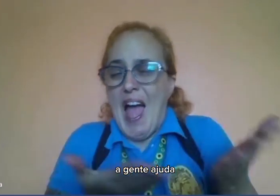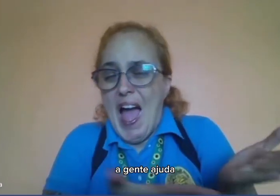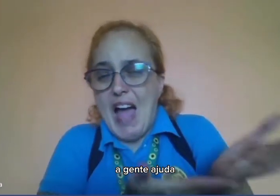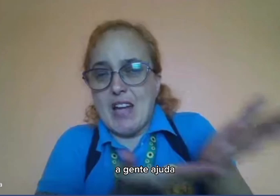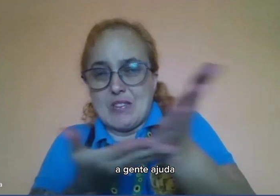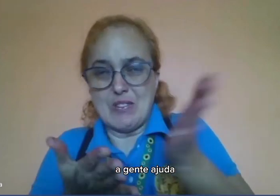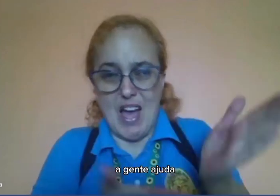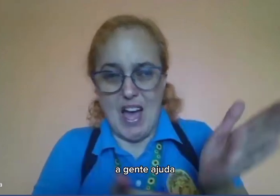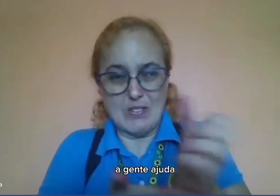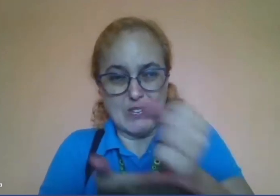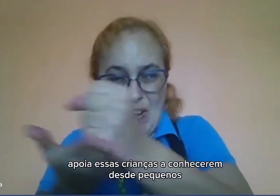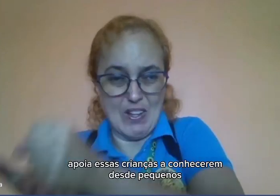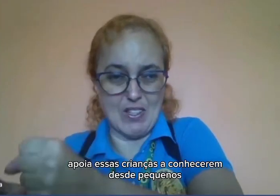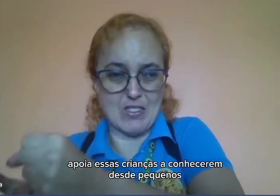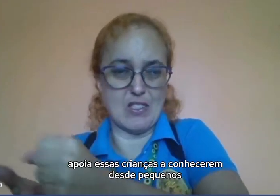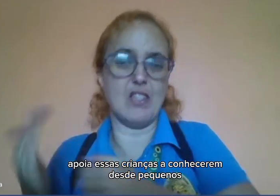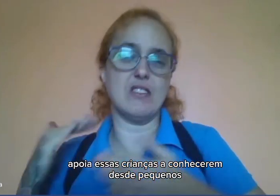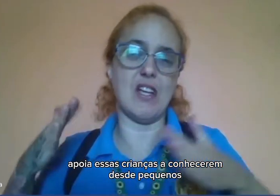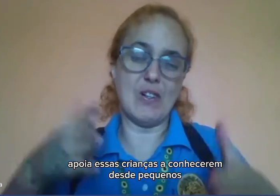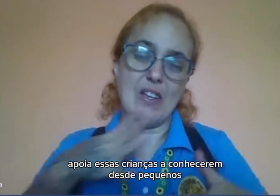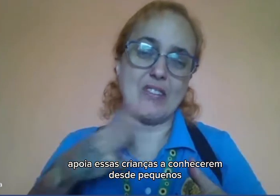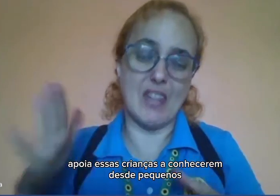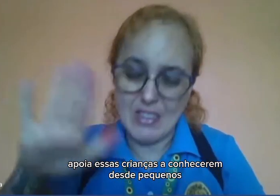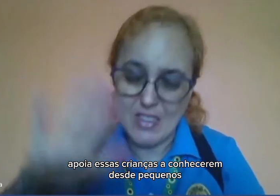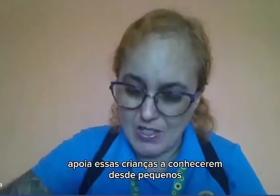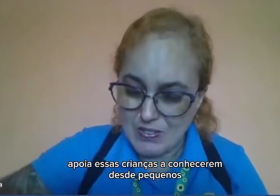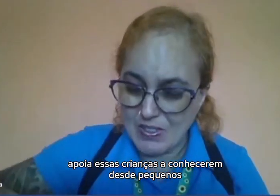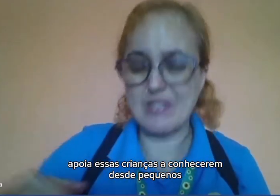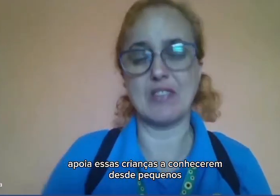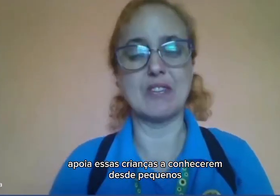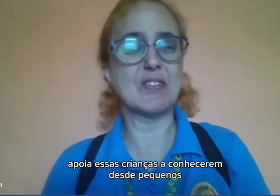ajuda, apoia as crianças, a conhecerem desde o que pediu.